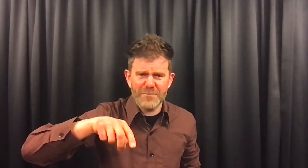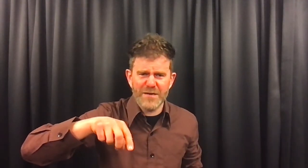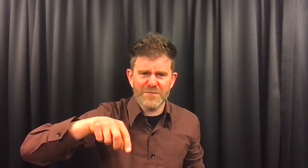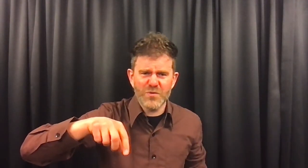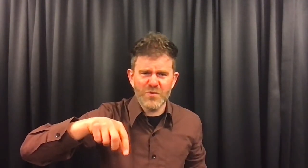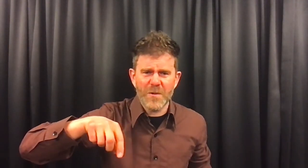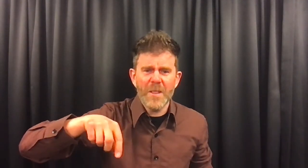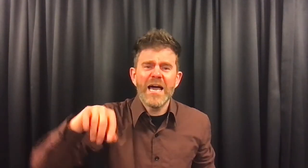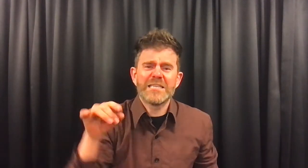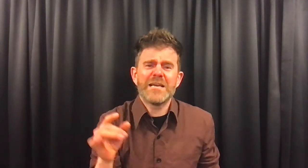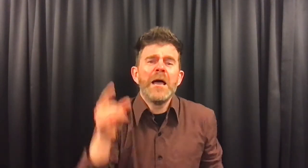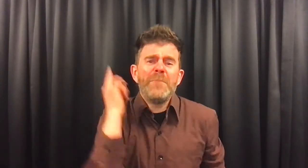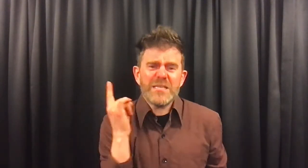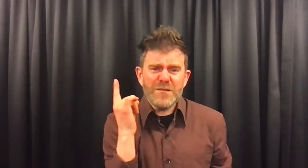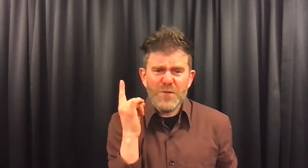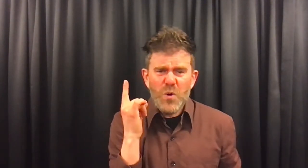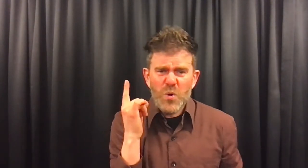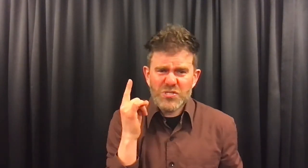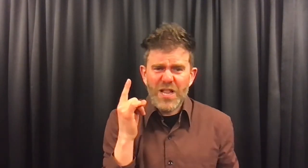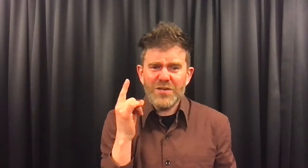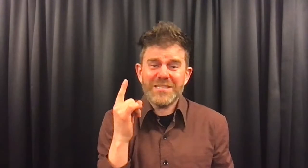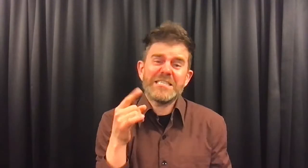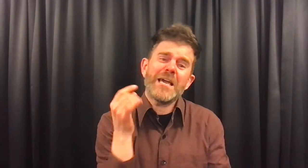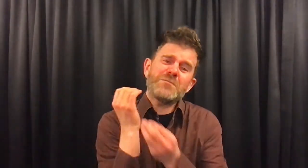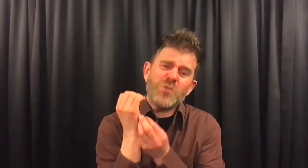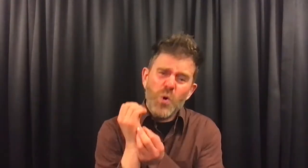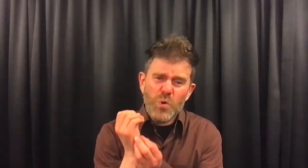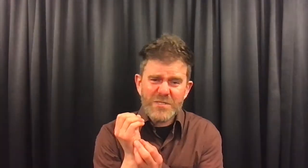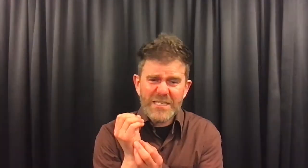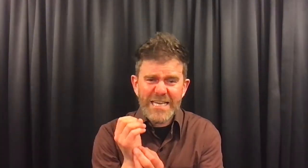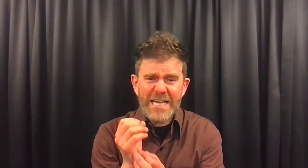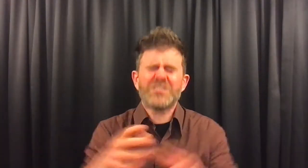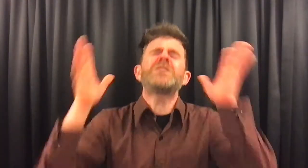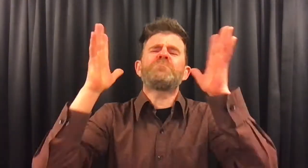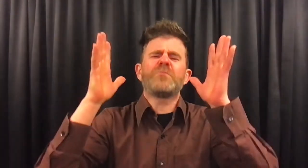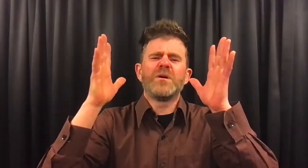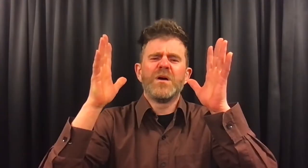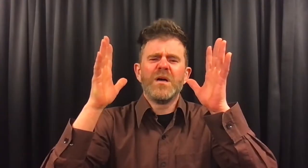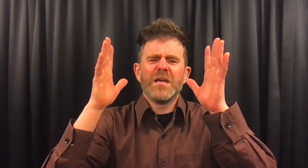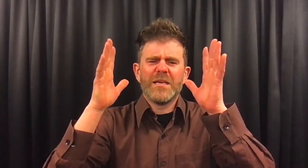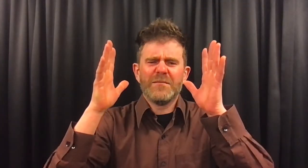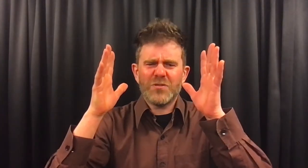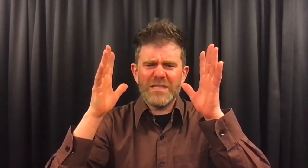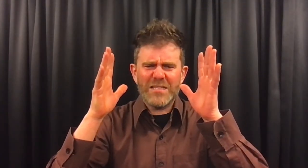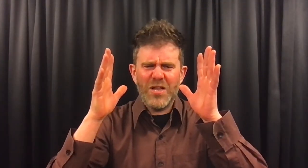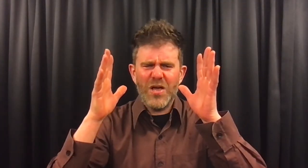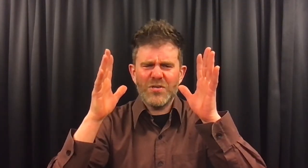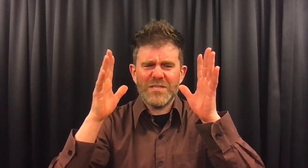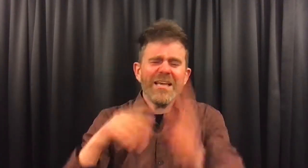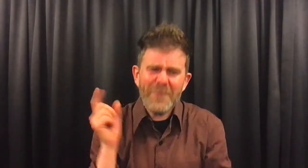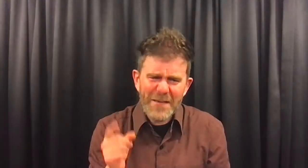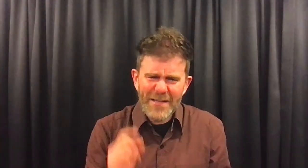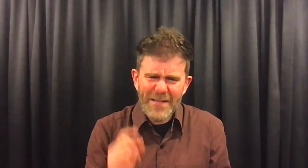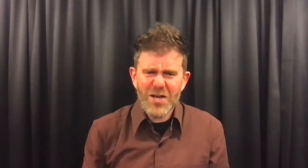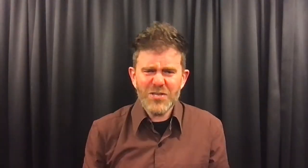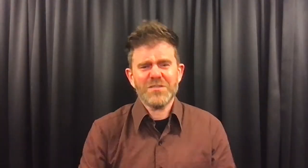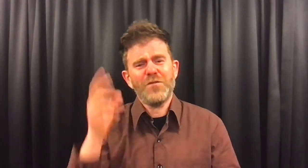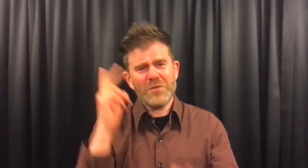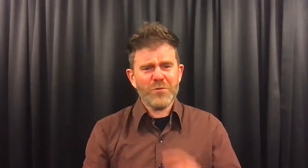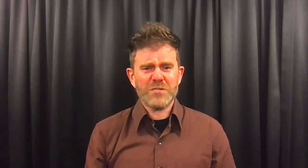naar voren. En hij zei, beste vogels, luister eens. Ik heb zo'n goed idee. Ja, stop. Je moet niet luisteren. Ja, maar je wel luister. De vogels die het hoogste kan